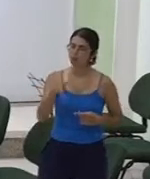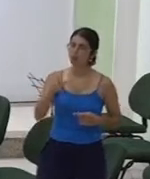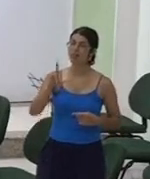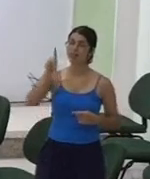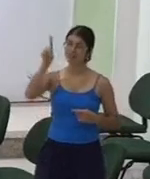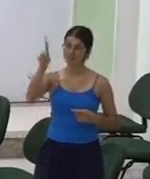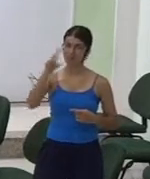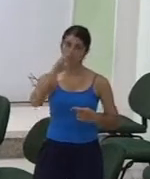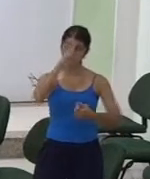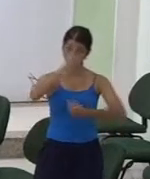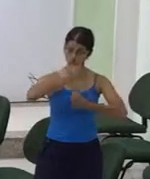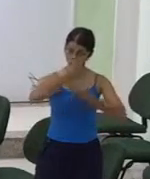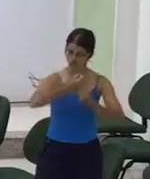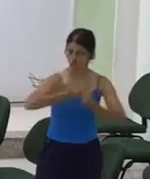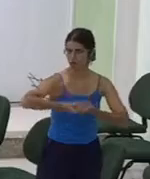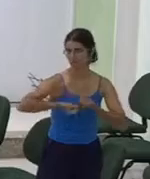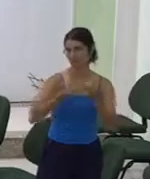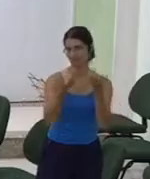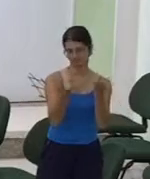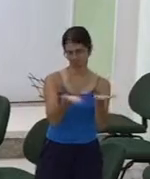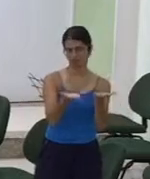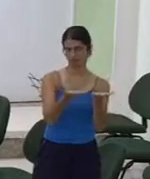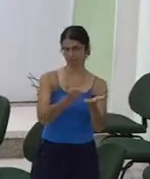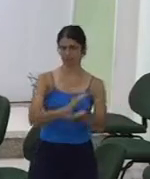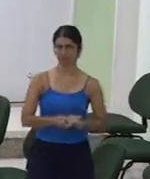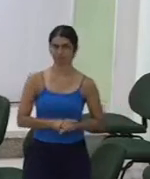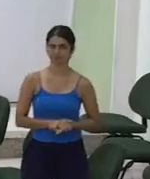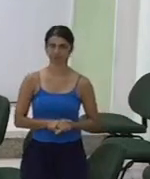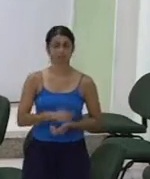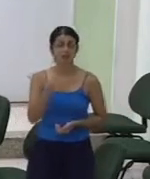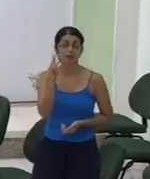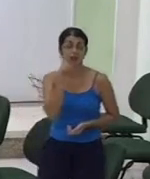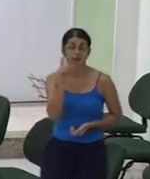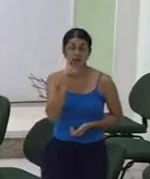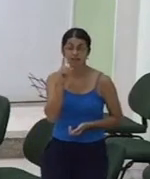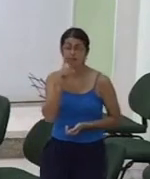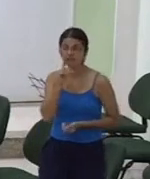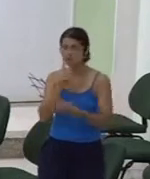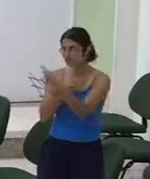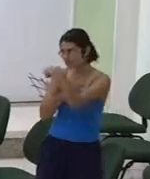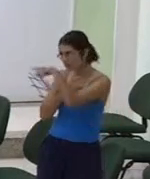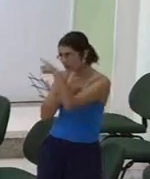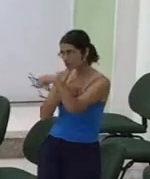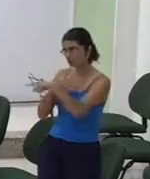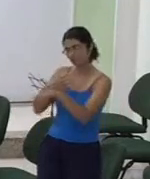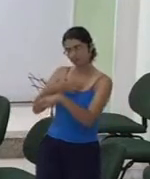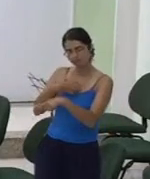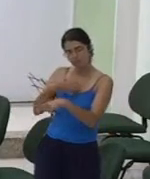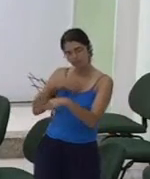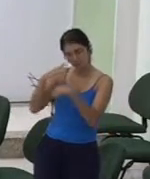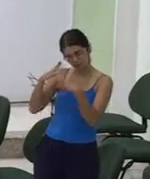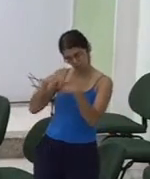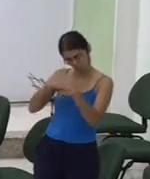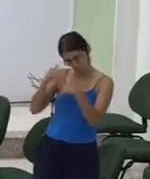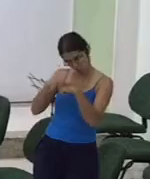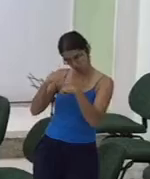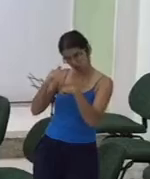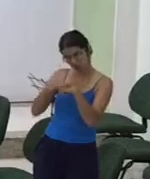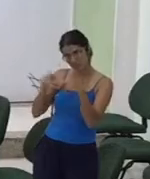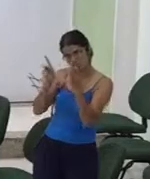Fortificará E fortalecerá Que a cada dia Vocês possam sentir O carinho do Senhor Jesus E a força dele Que a cada dia